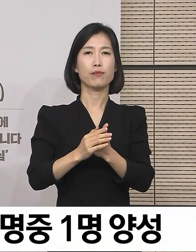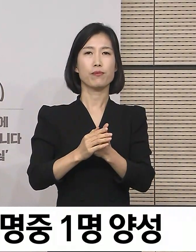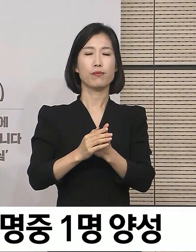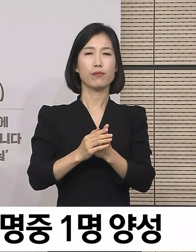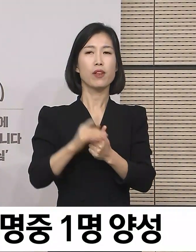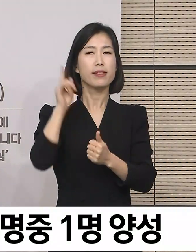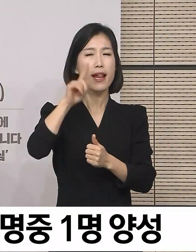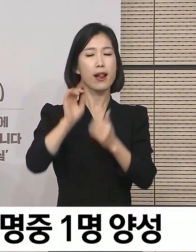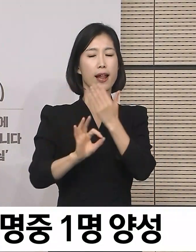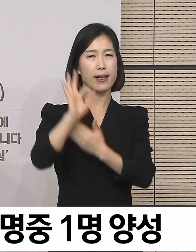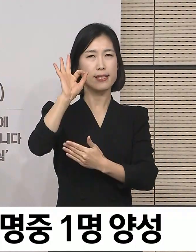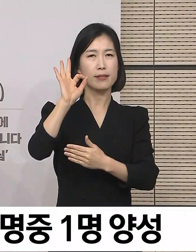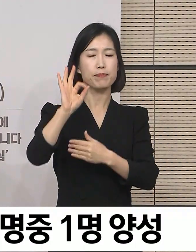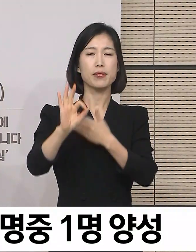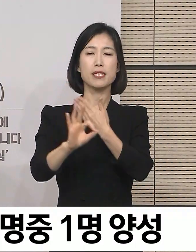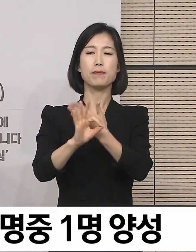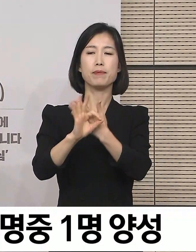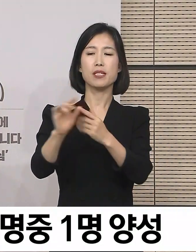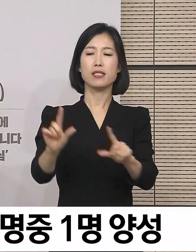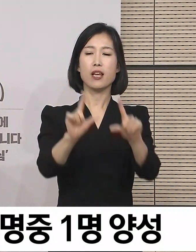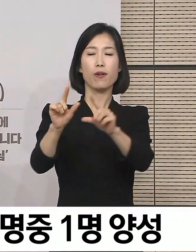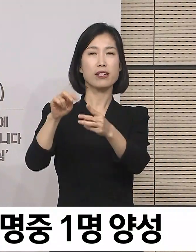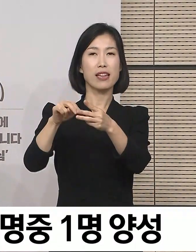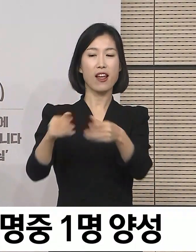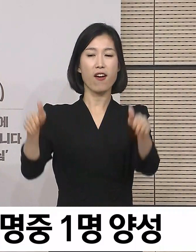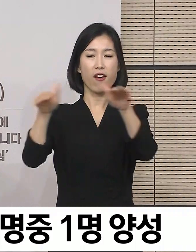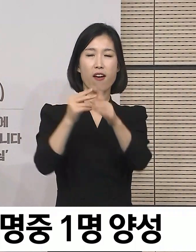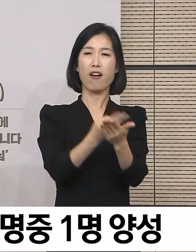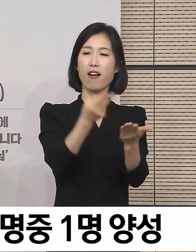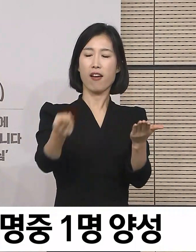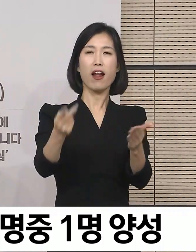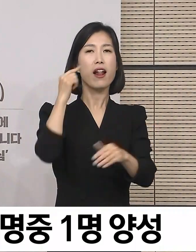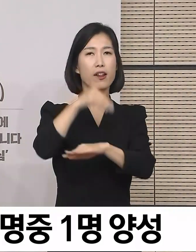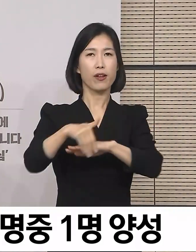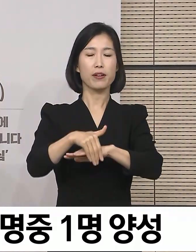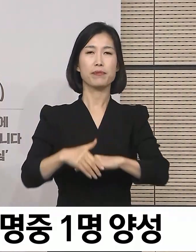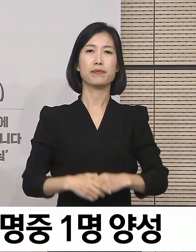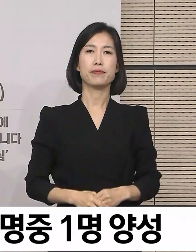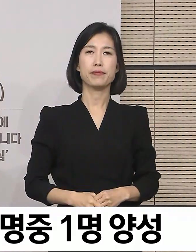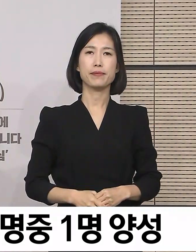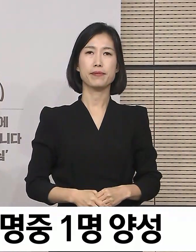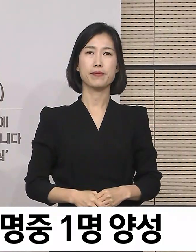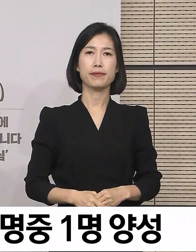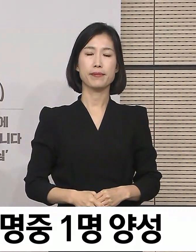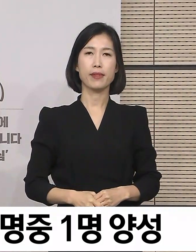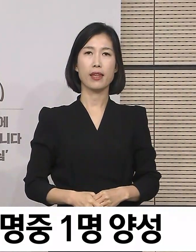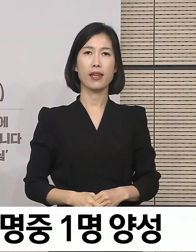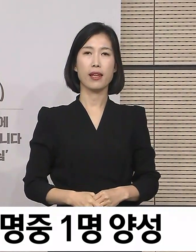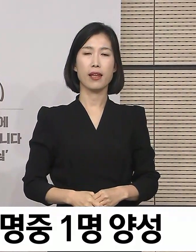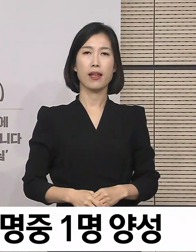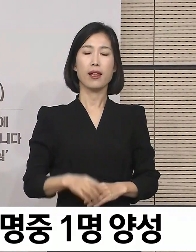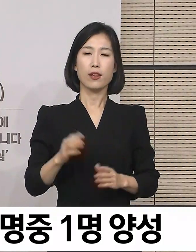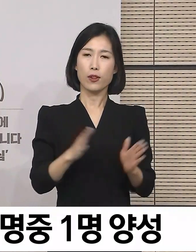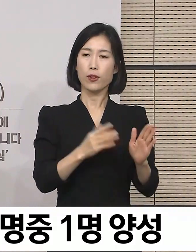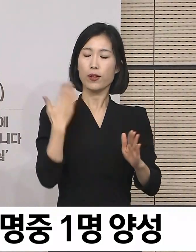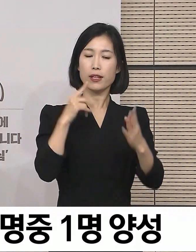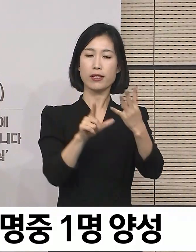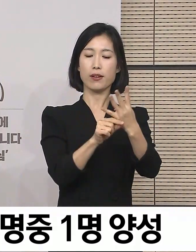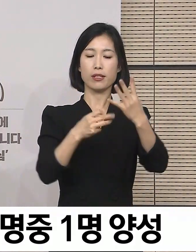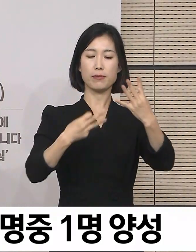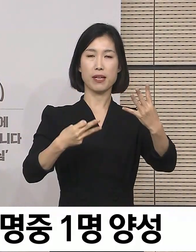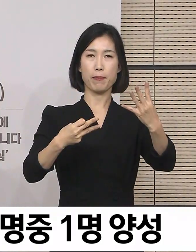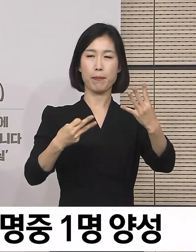내일 오전 임시생활시설에서 예정대로 퇴소할 예정입니다. 한편 지난 4월